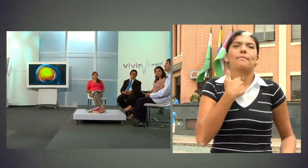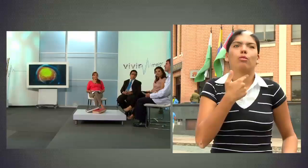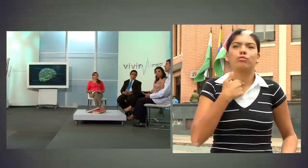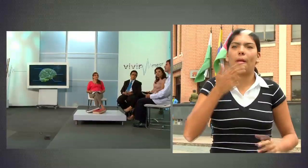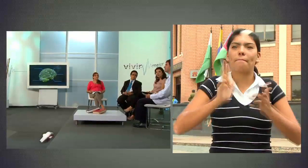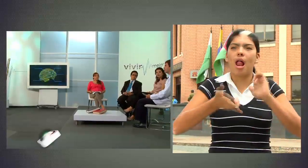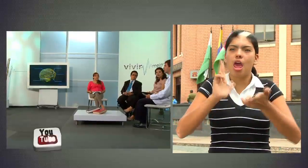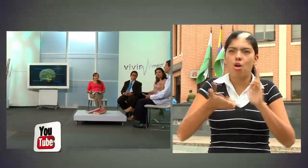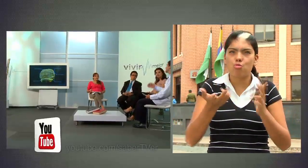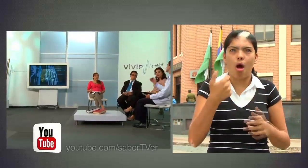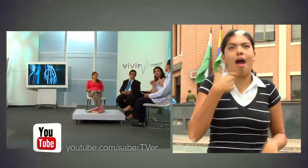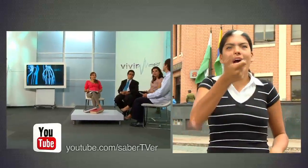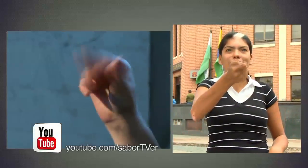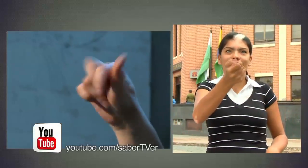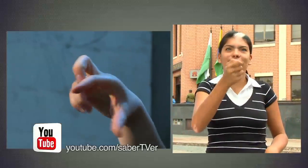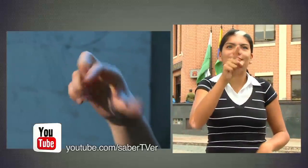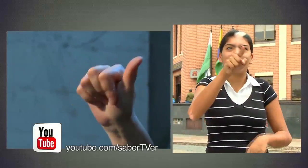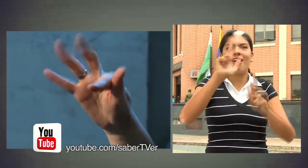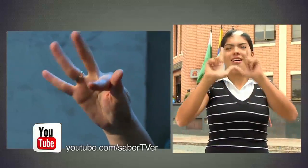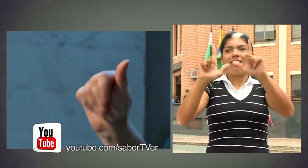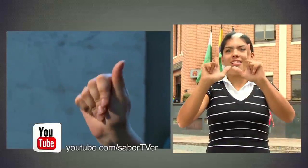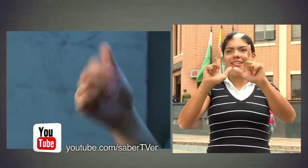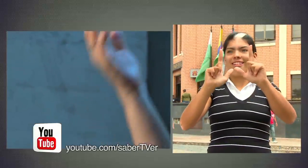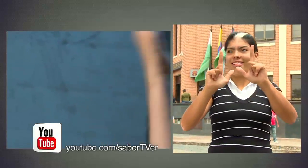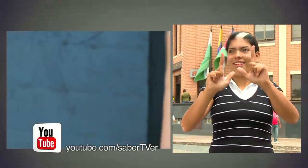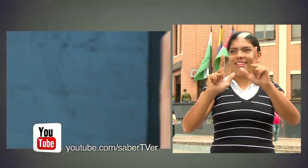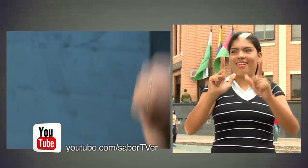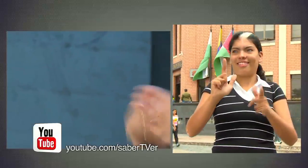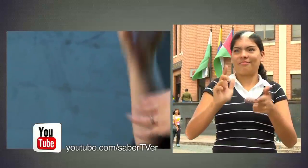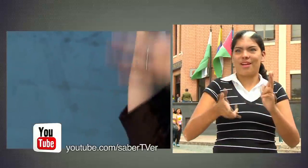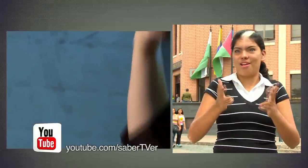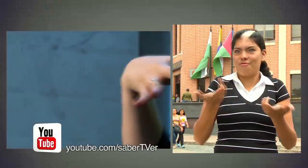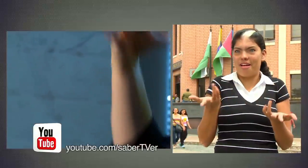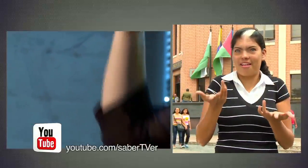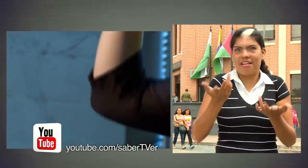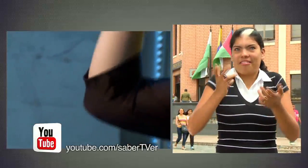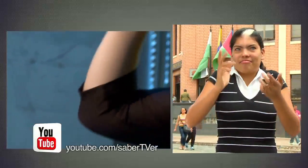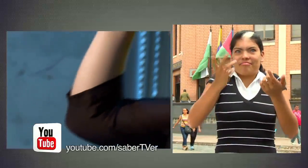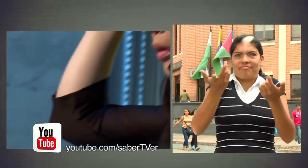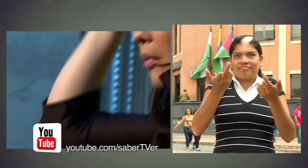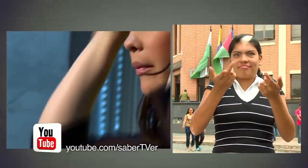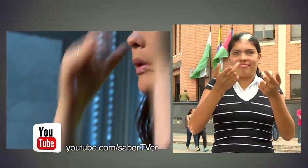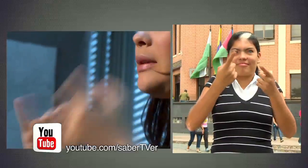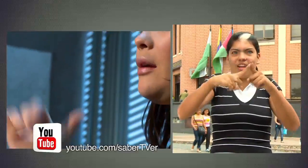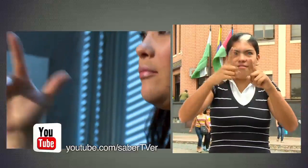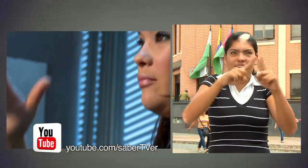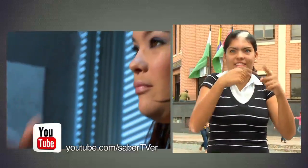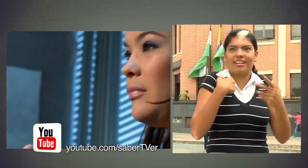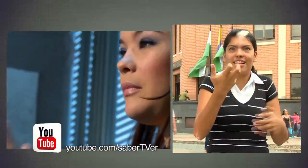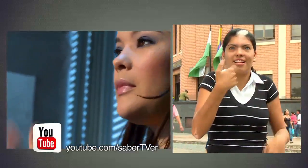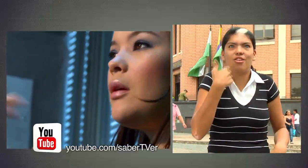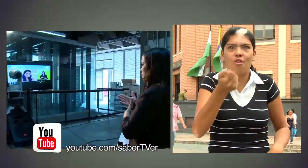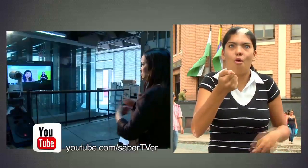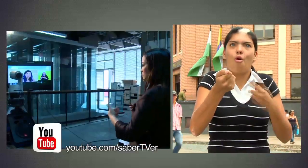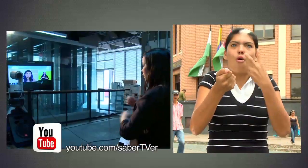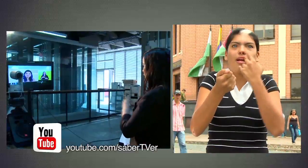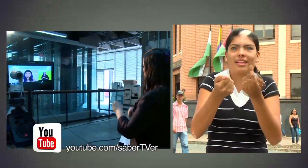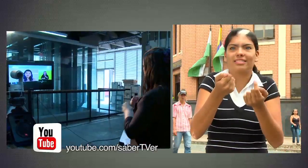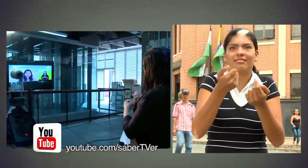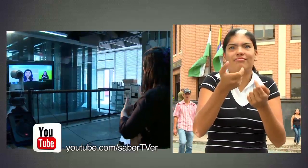algunas películas, diferentes franjas pues en televisión, que yo con mi control, digamos, pueda